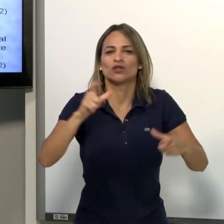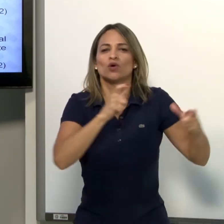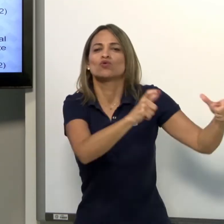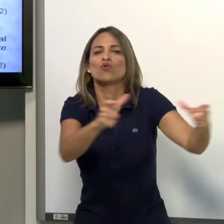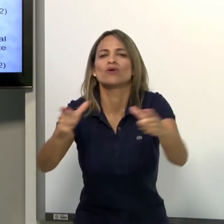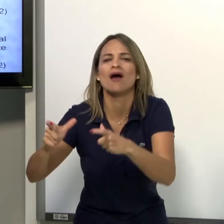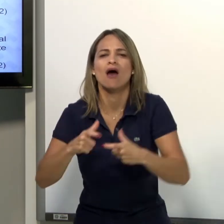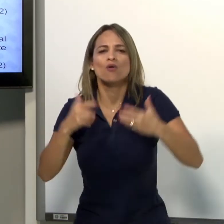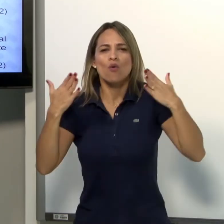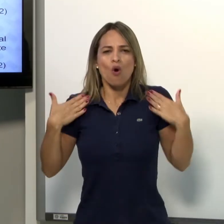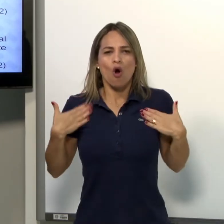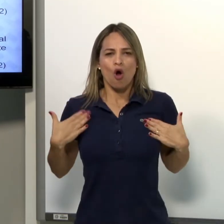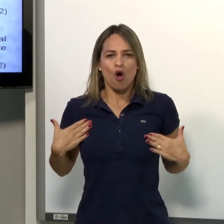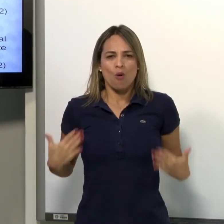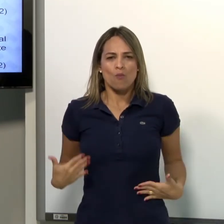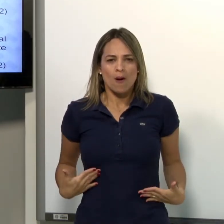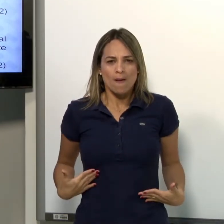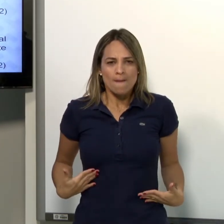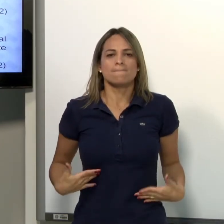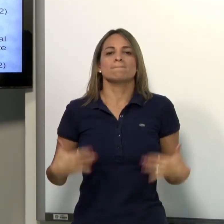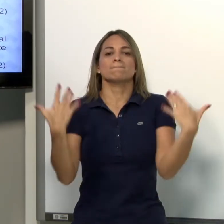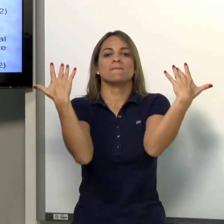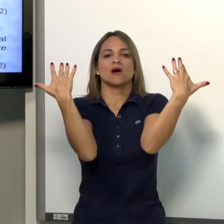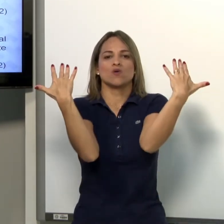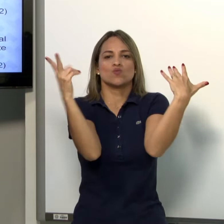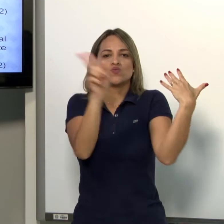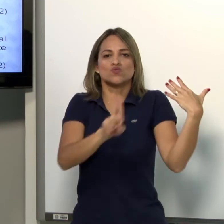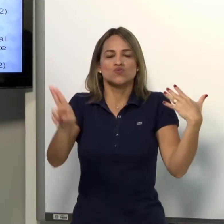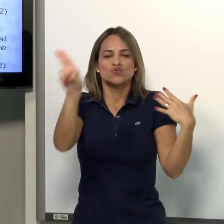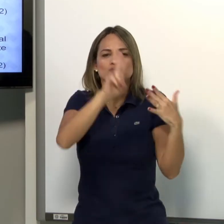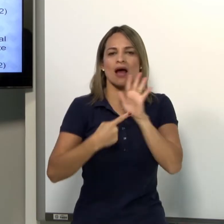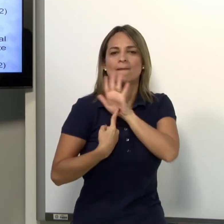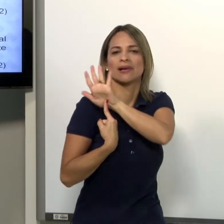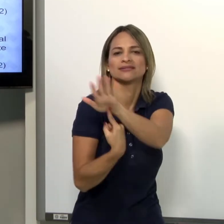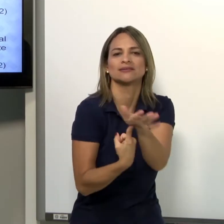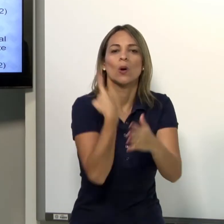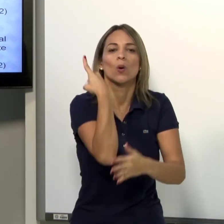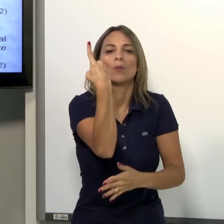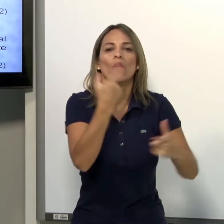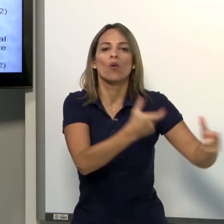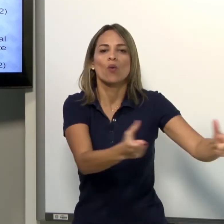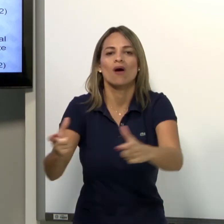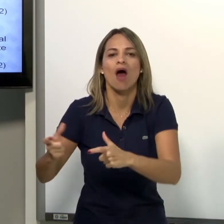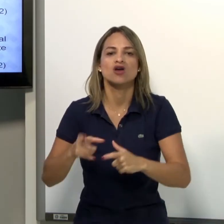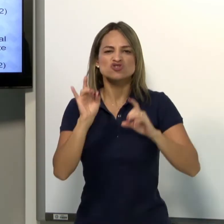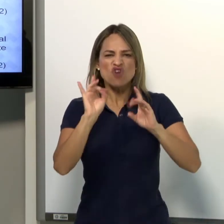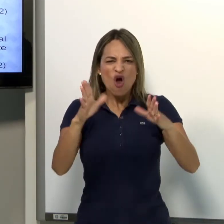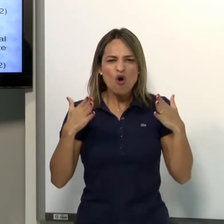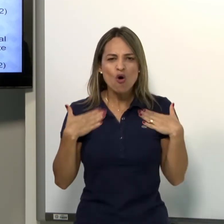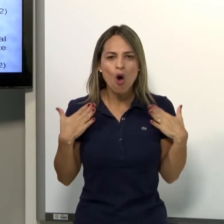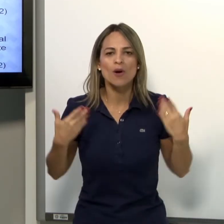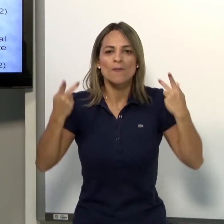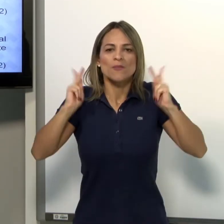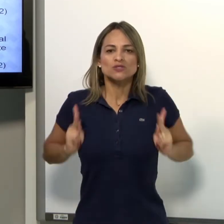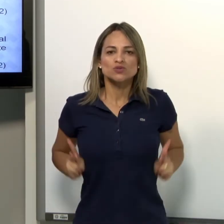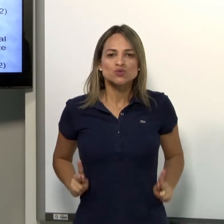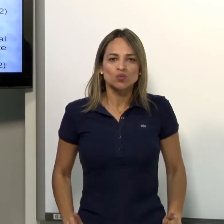terceiro. Classificadores de partes do corpo. No qual a mão é usada para representar uma